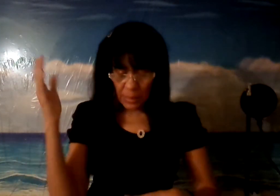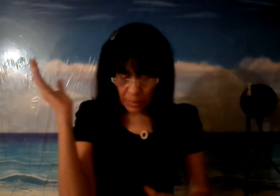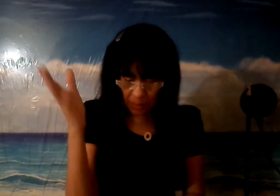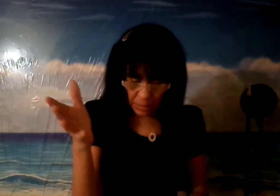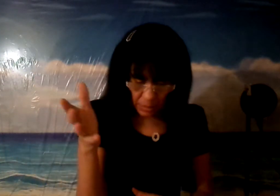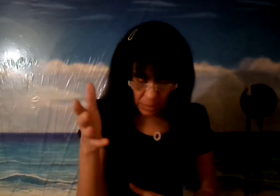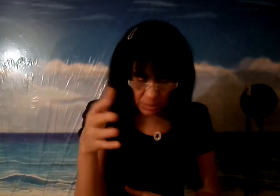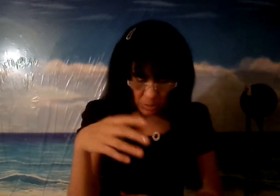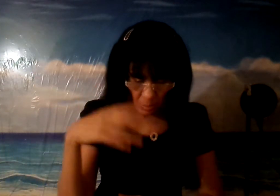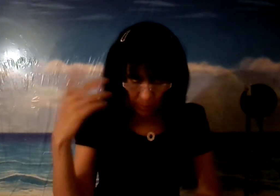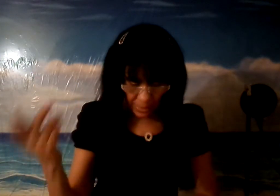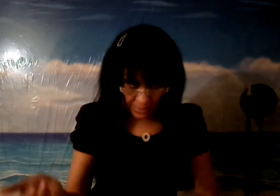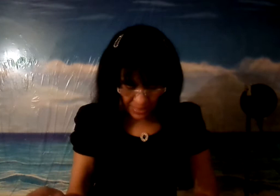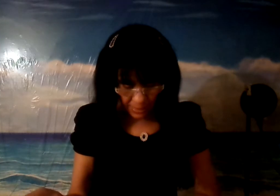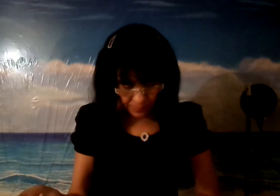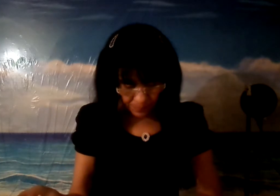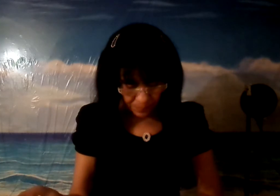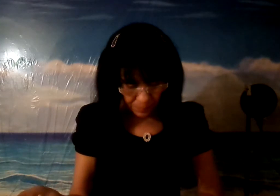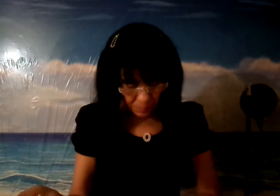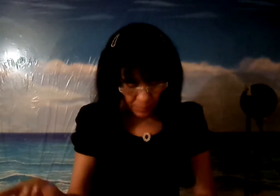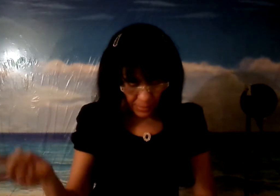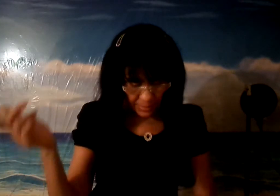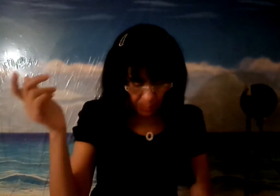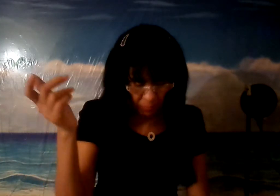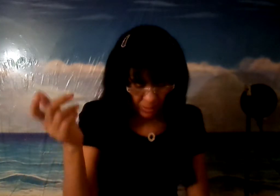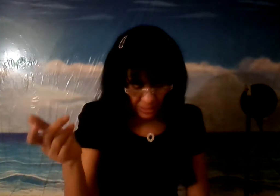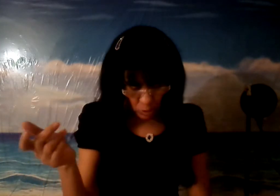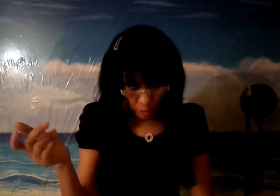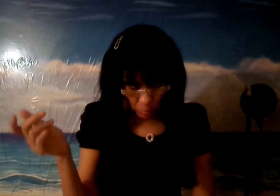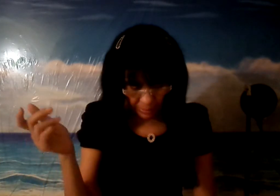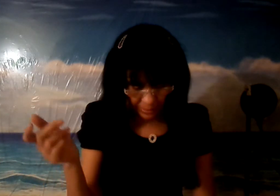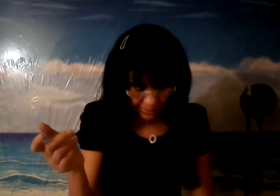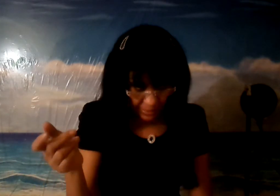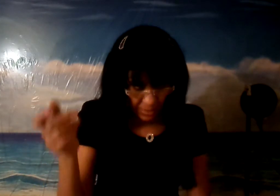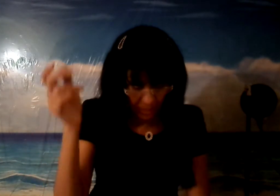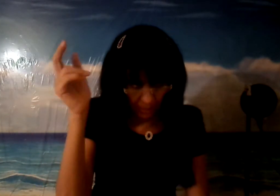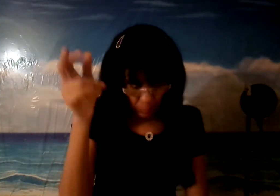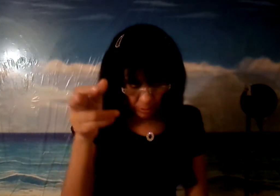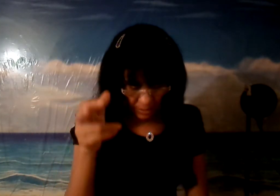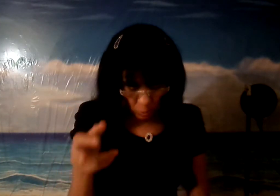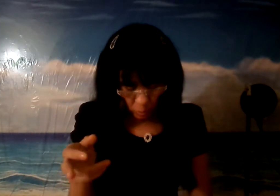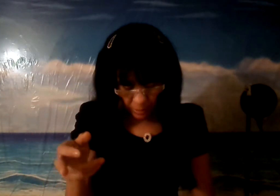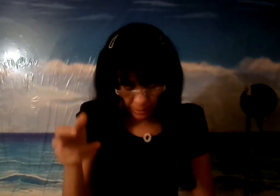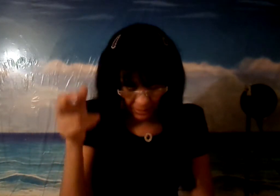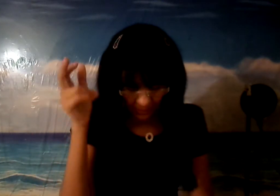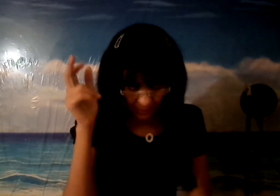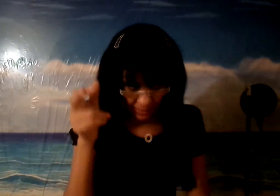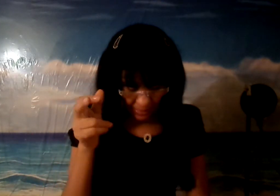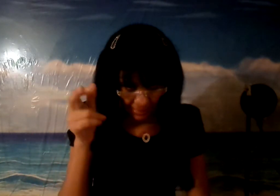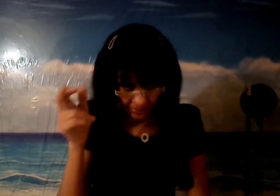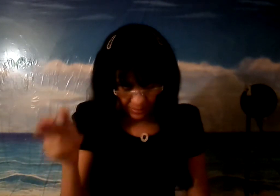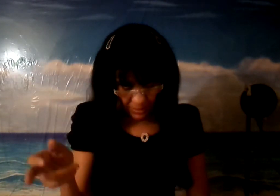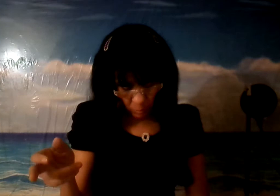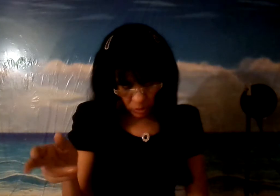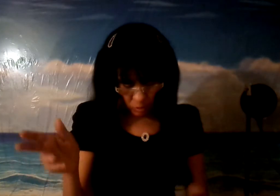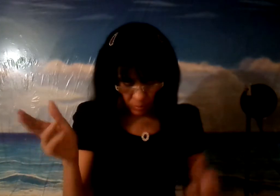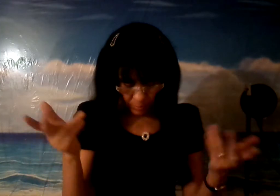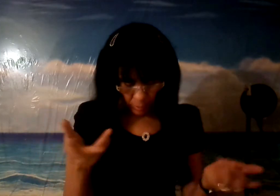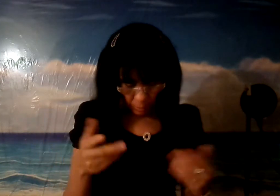y se vuelven a casar también fue dicho que cualquiera que repudiera a su mujer dele carta de divorcio porque lo